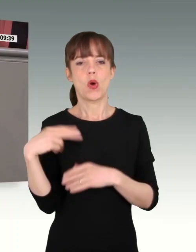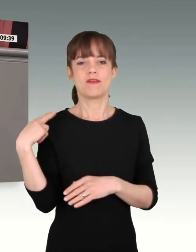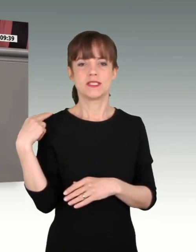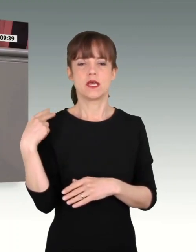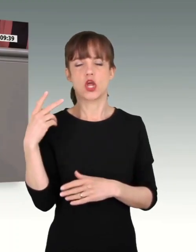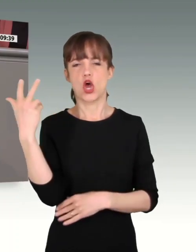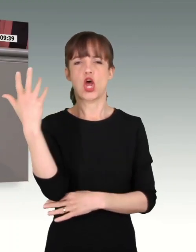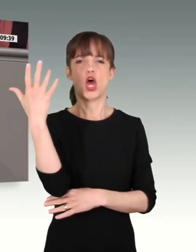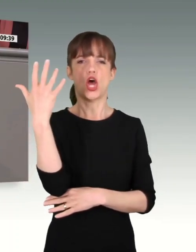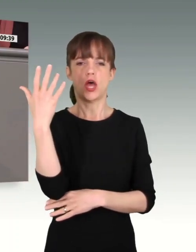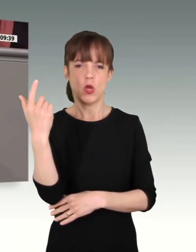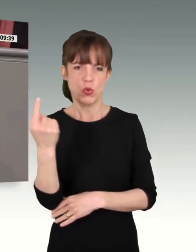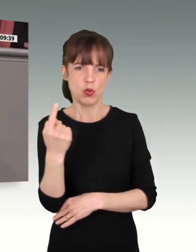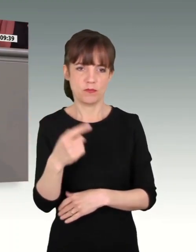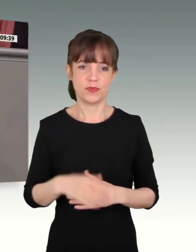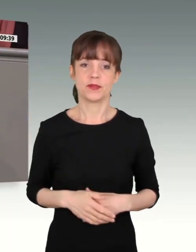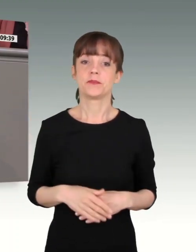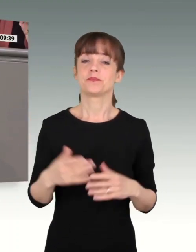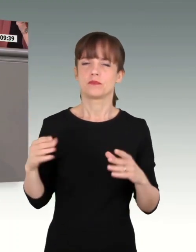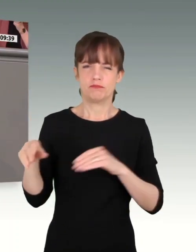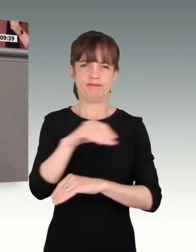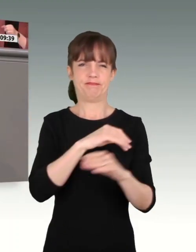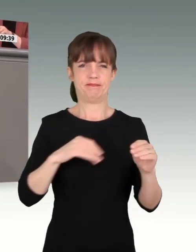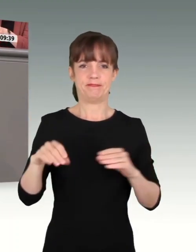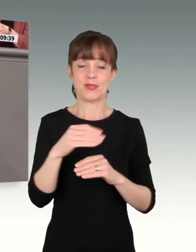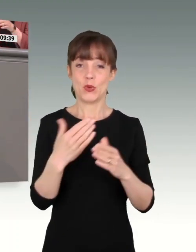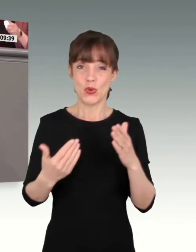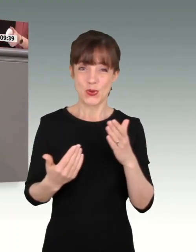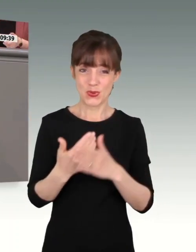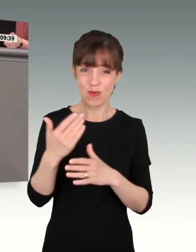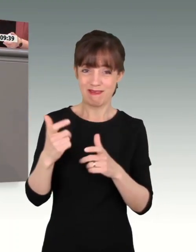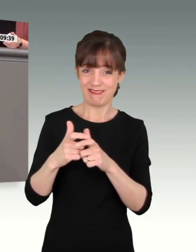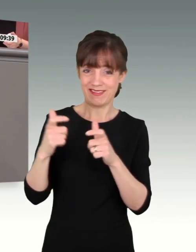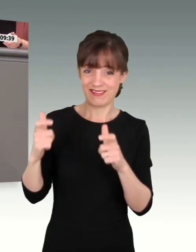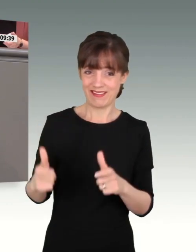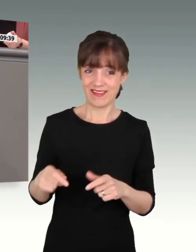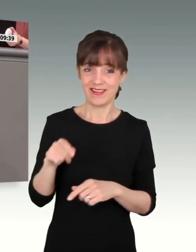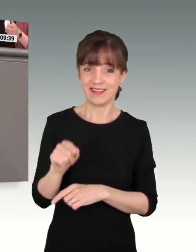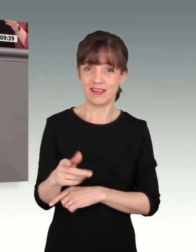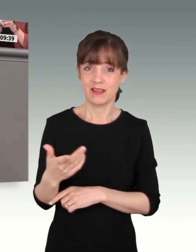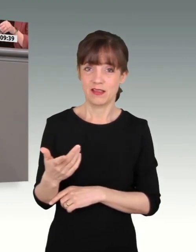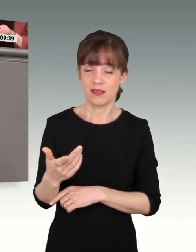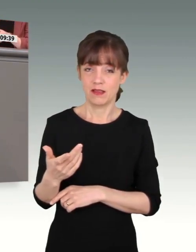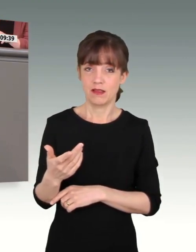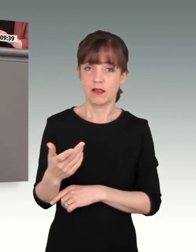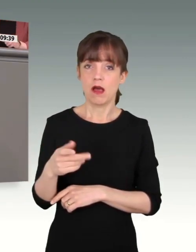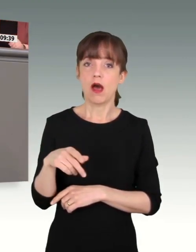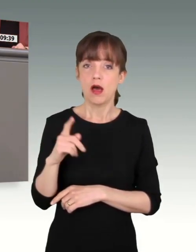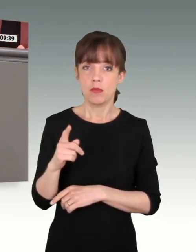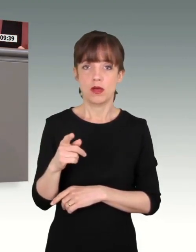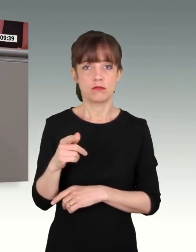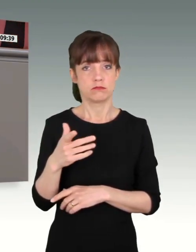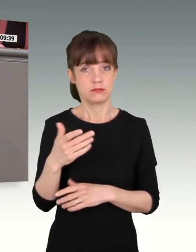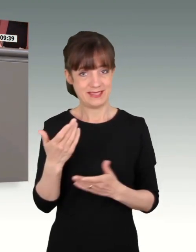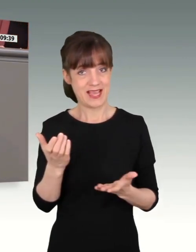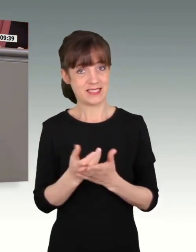allein kann den Menschen nicht ersetzen, den Menschen, der für sein Vaterland zu bluten, bereit ist.